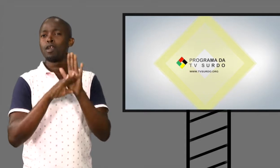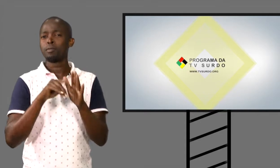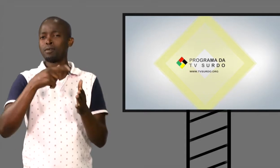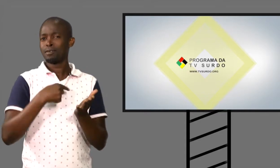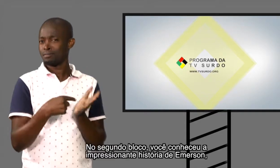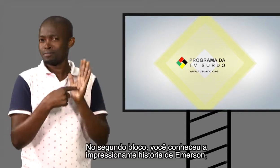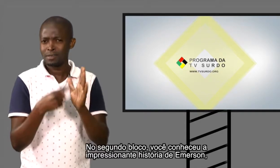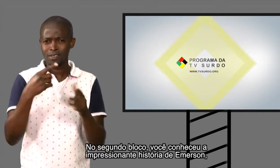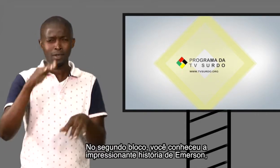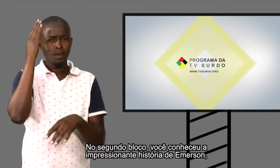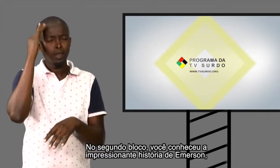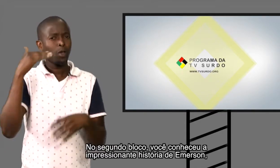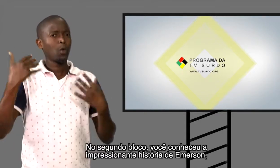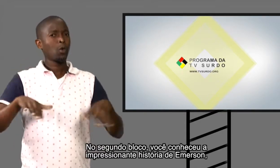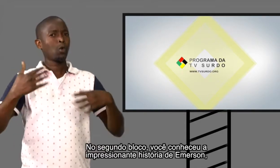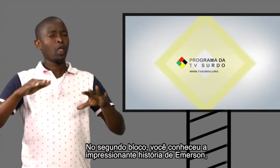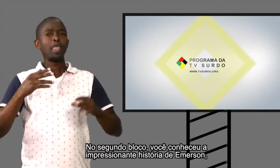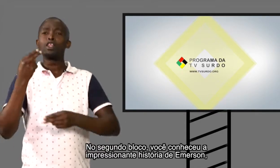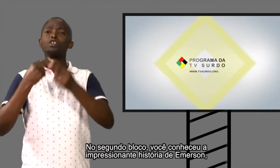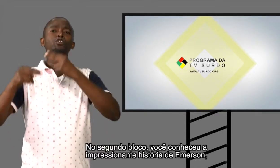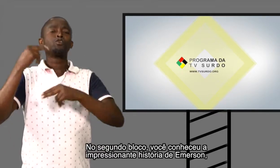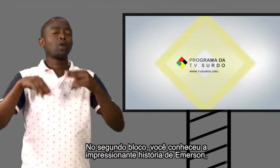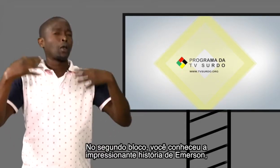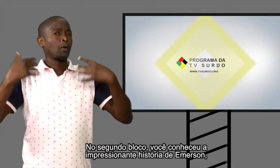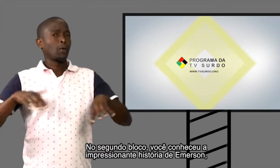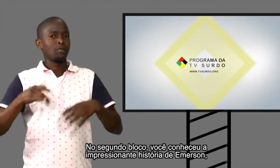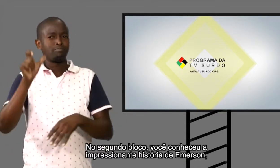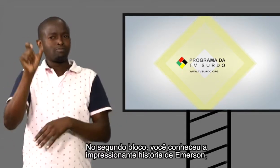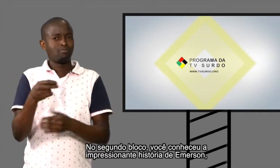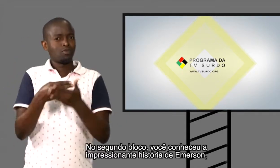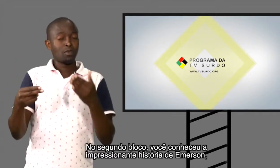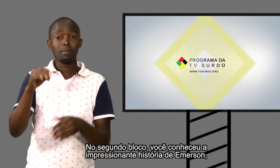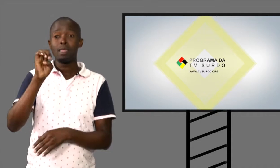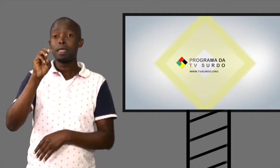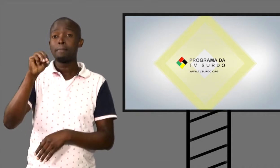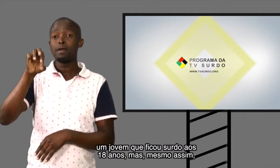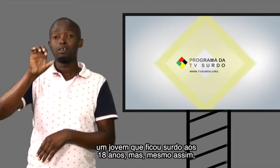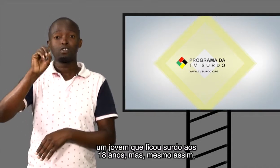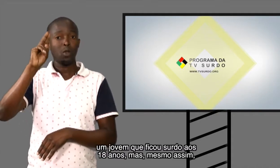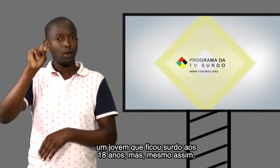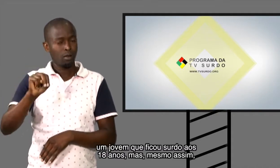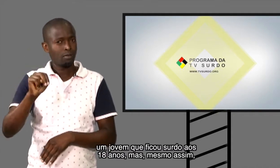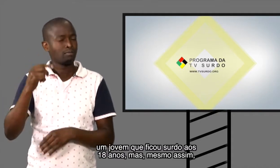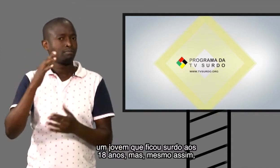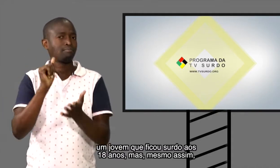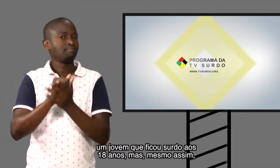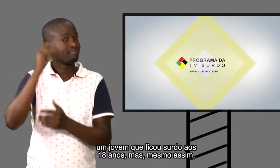No 2º bloco, você conheceu a impressionante história de Emerson, um jovem que ficou surdo